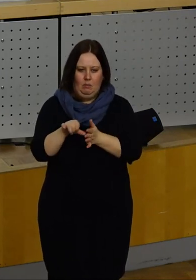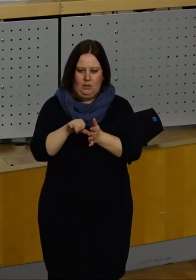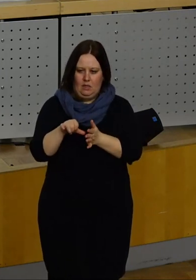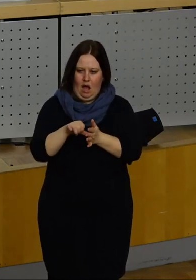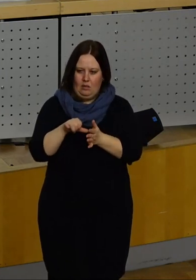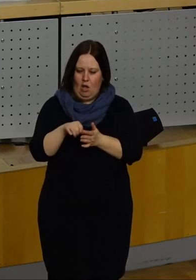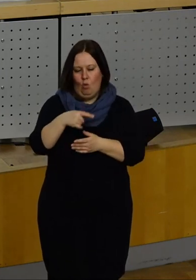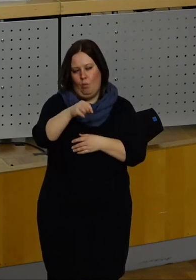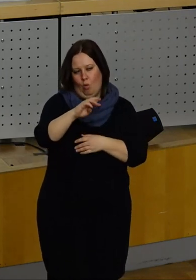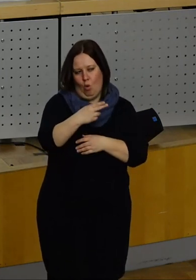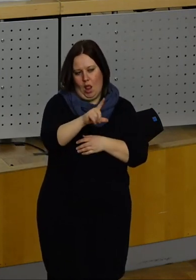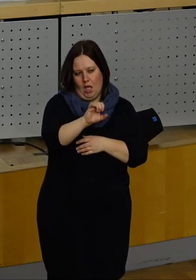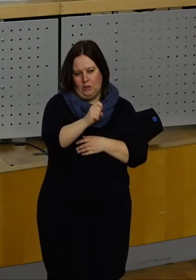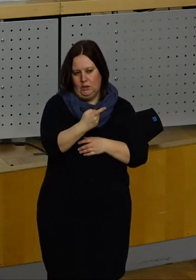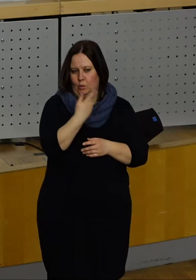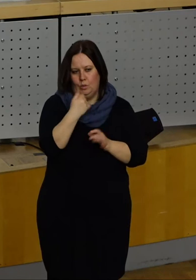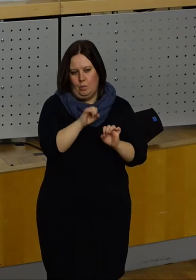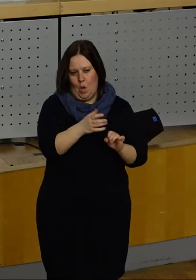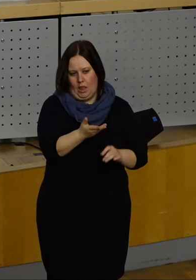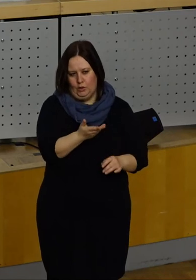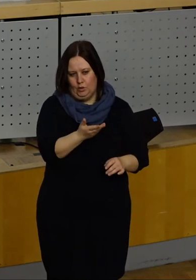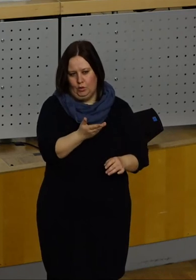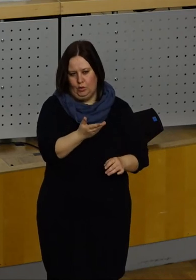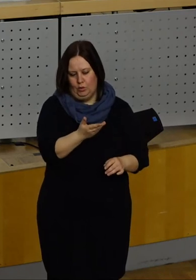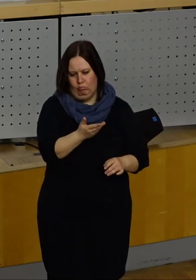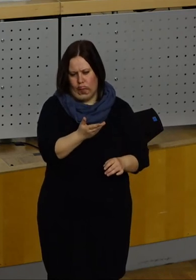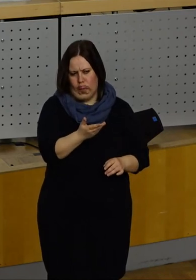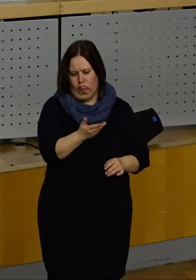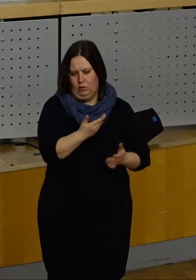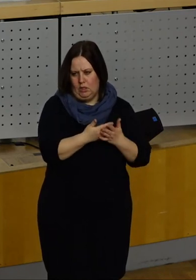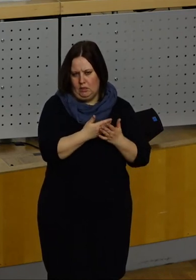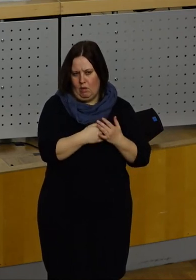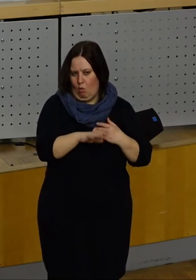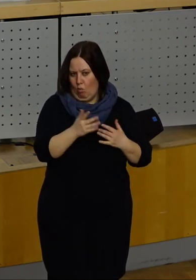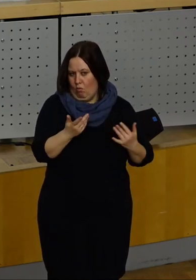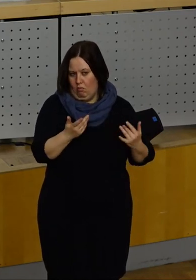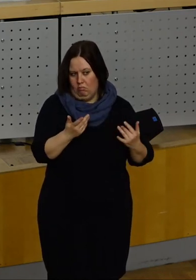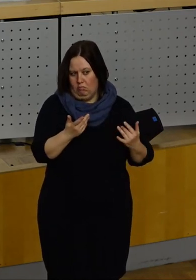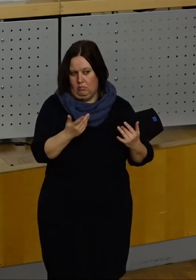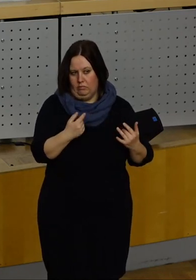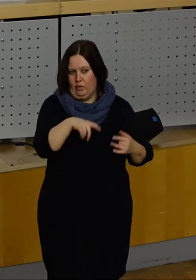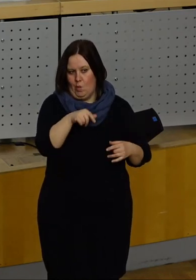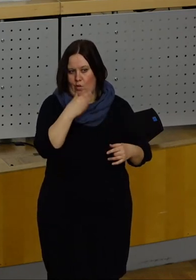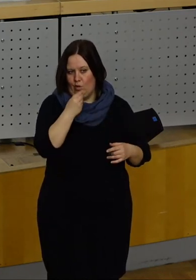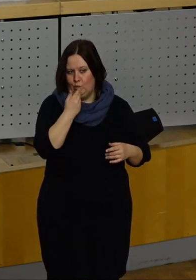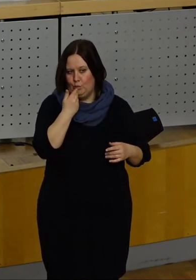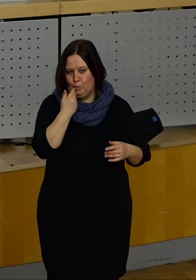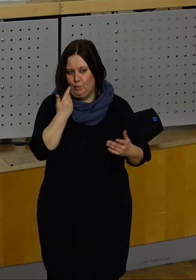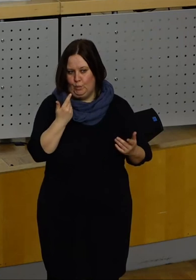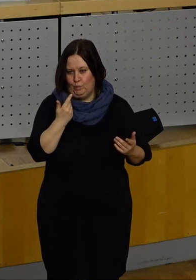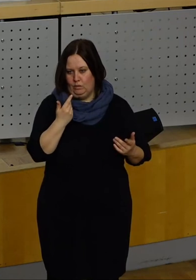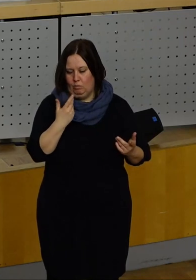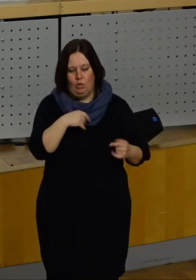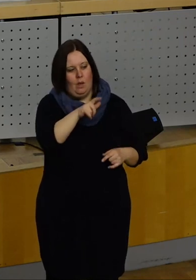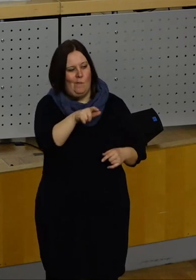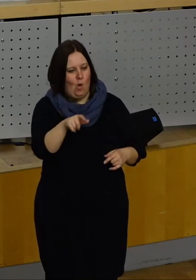anderen Stadtbezirksbereichen nicht mehr möglich ist. Das wiederum, meine sehr verehrten Damen und Herren, das ist nicht bürgerfreundlich. Damit nehmen wir den